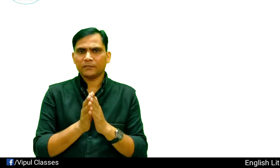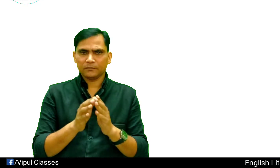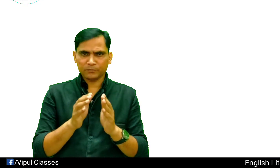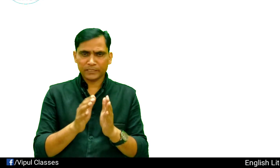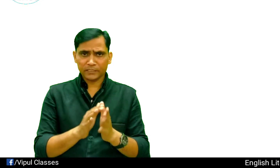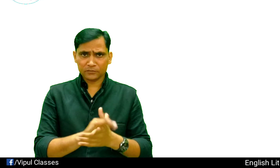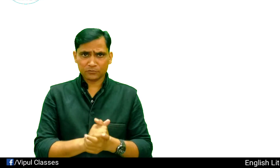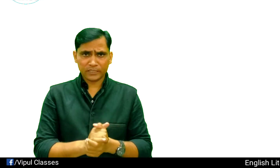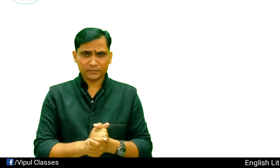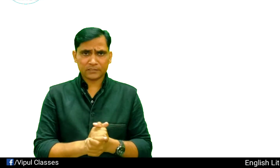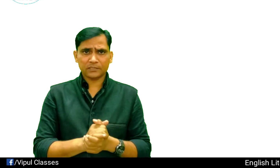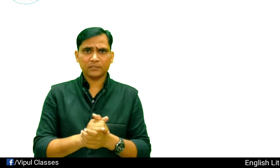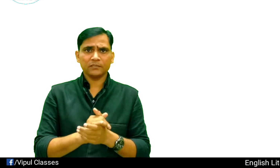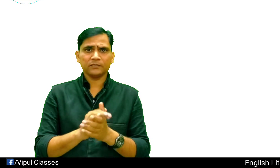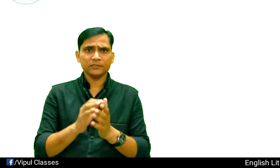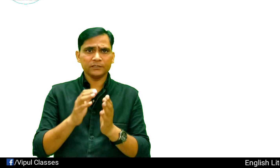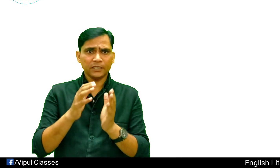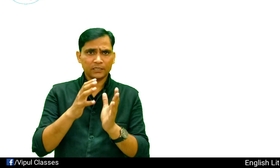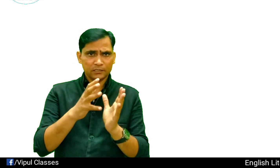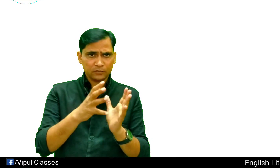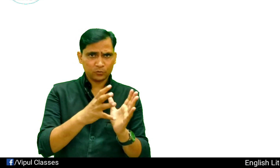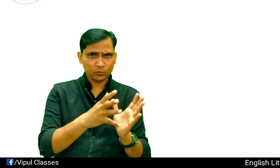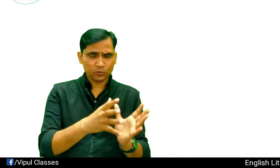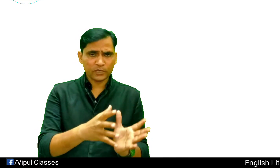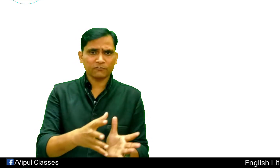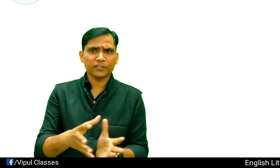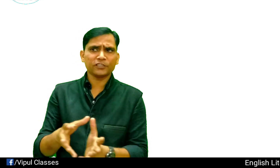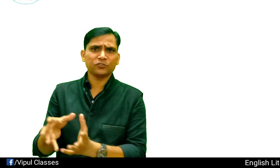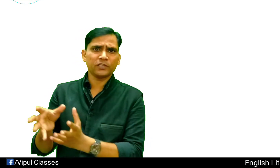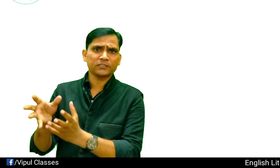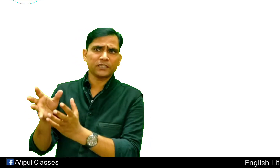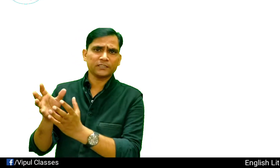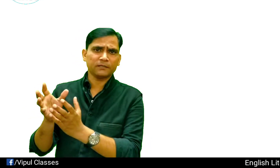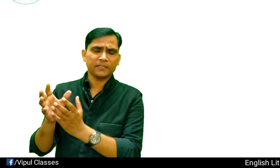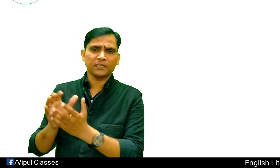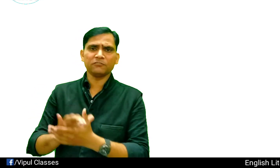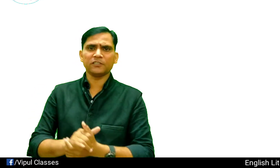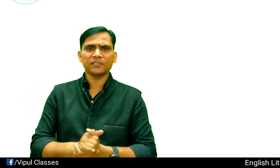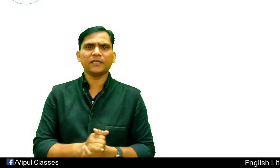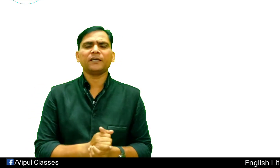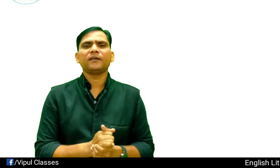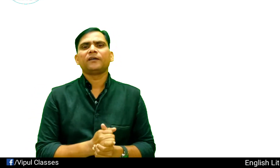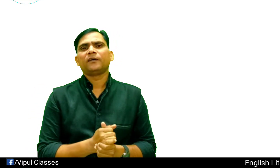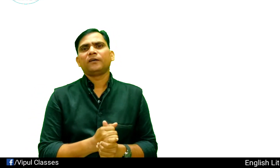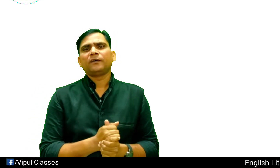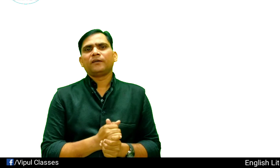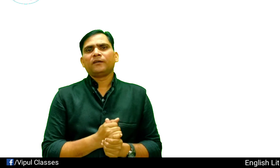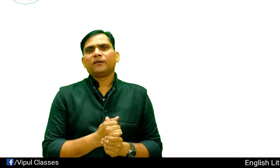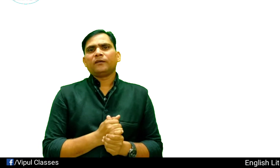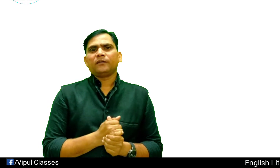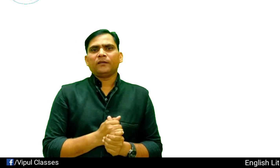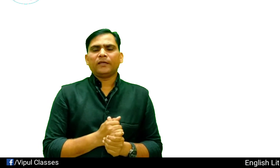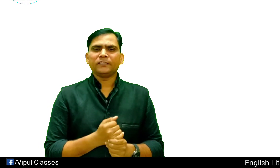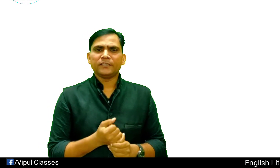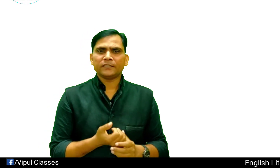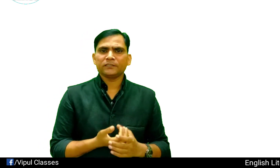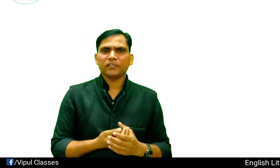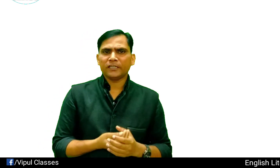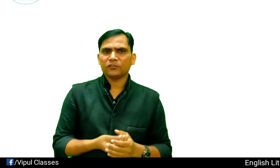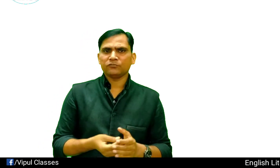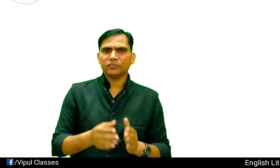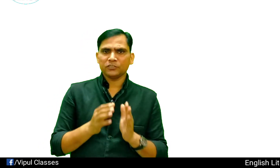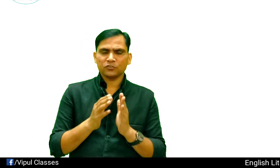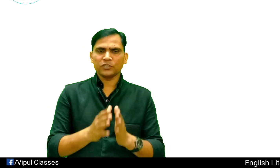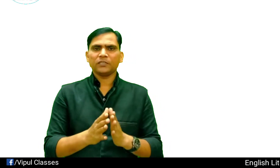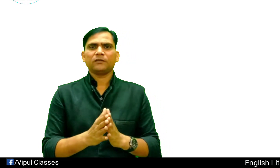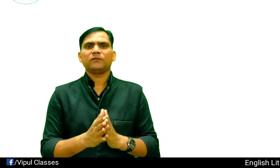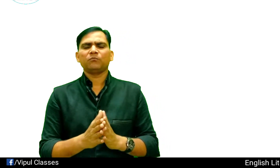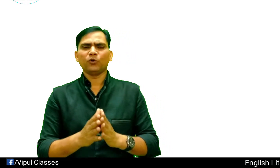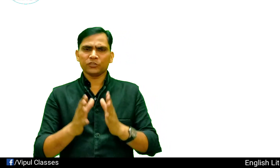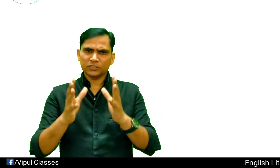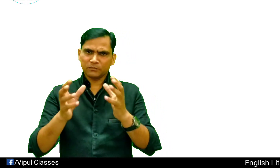माई